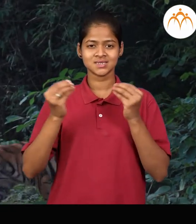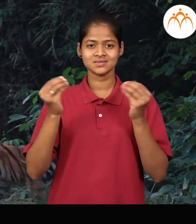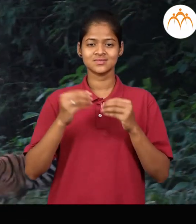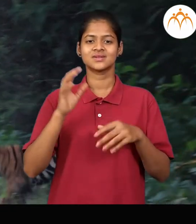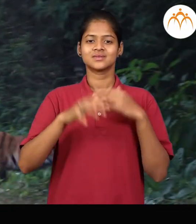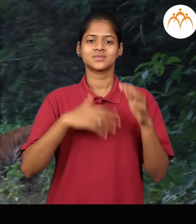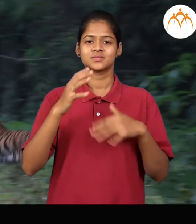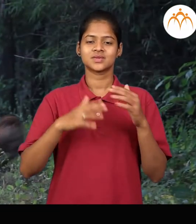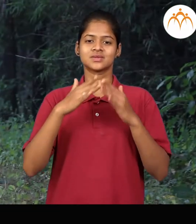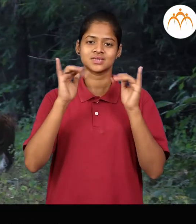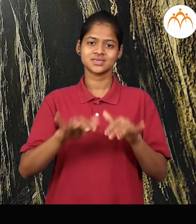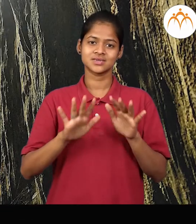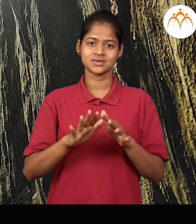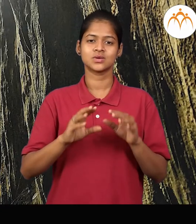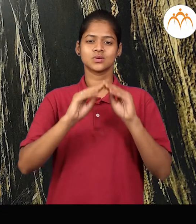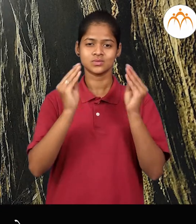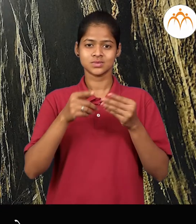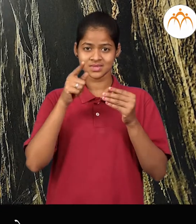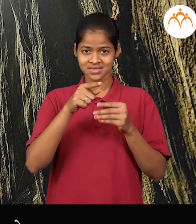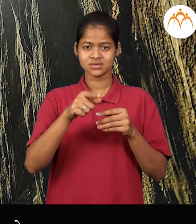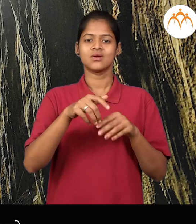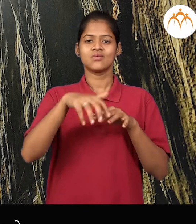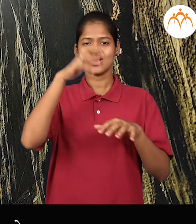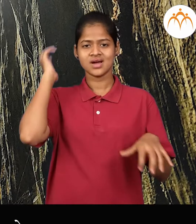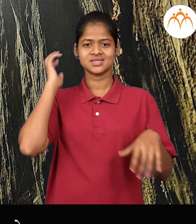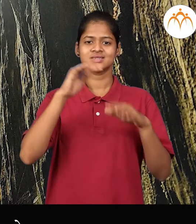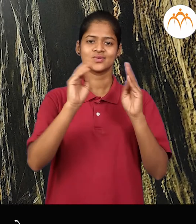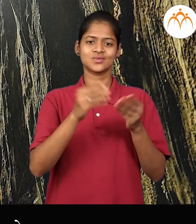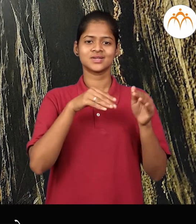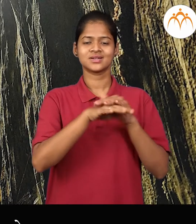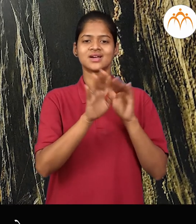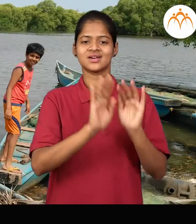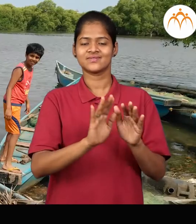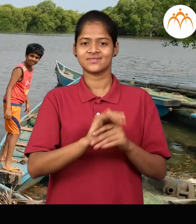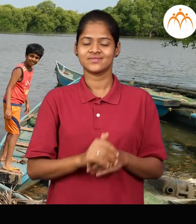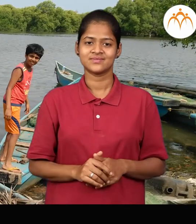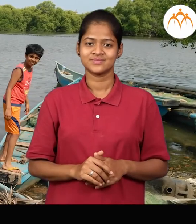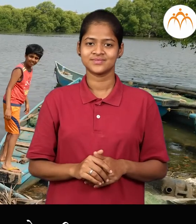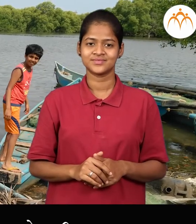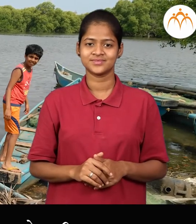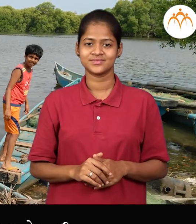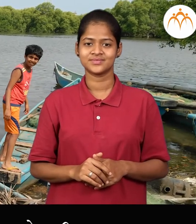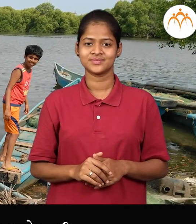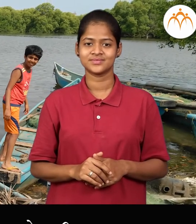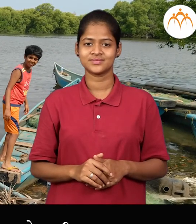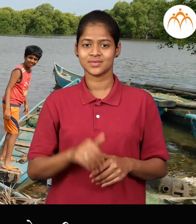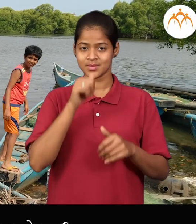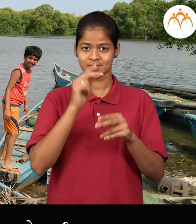जंगलात रहतात, गुहा, सिम्ह गुहेत रहतो, खाडी, तुम्ही खाडी पाहली